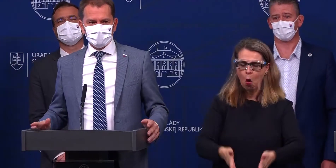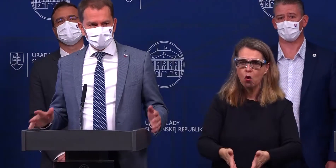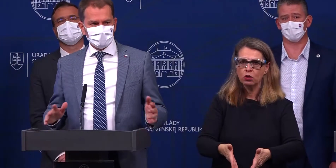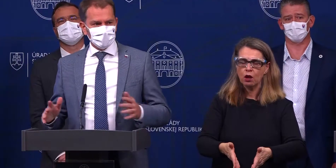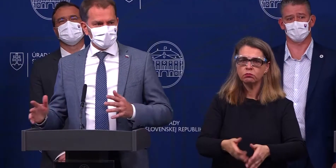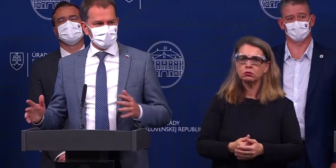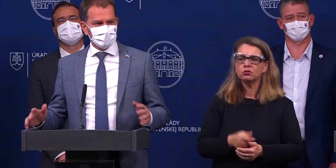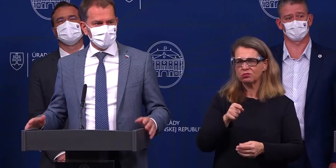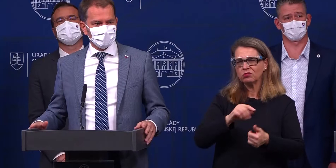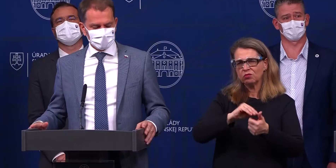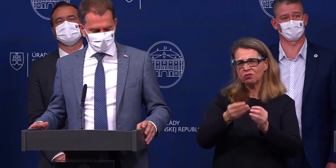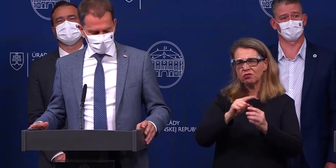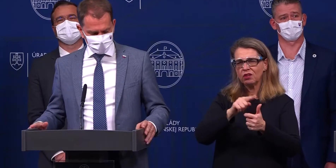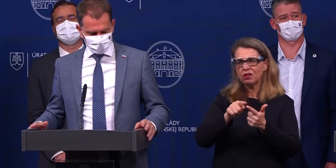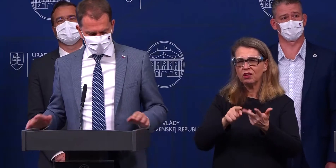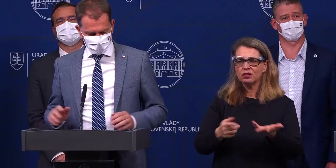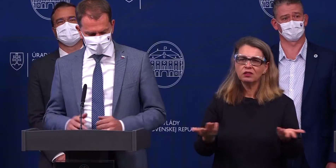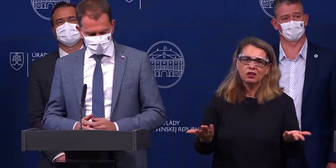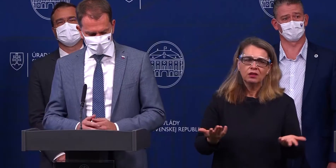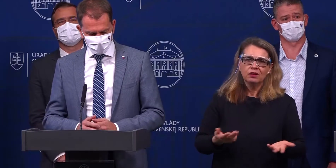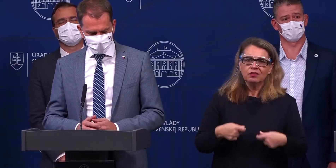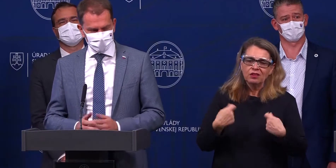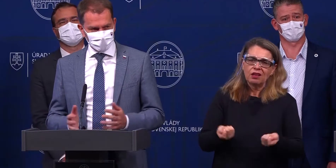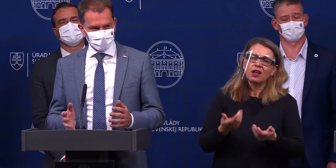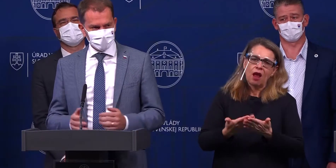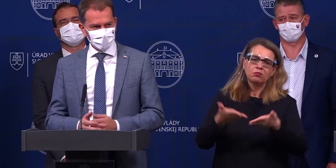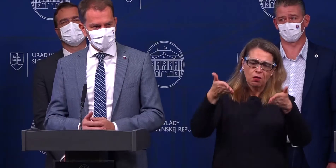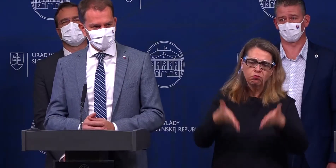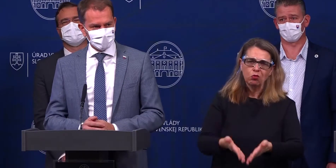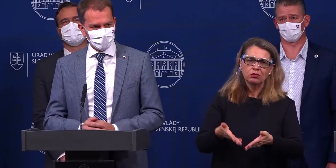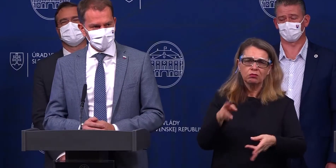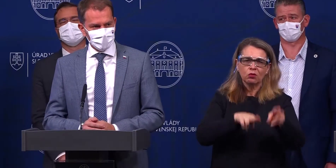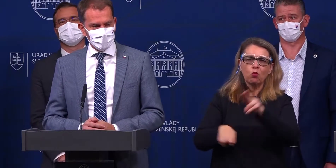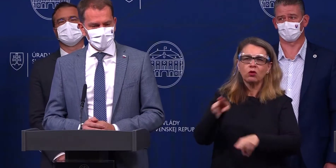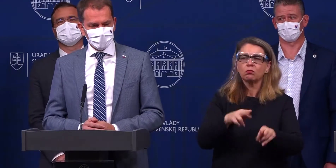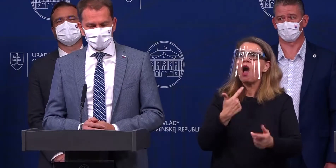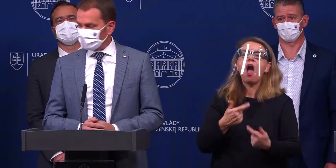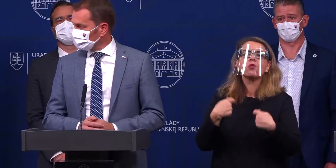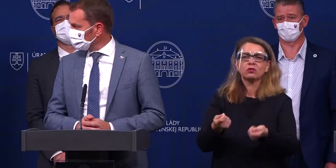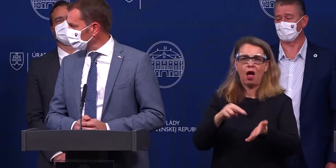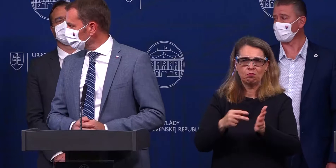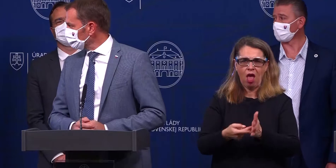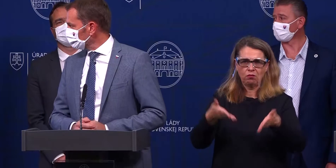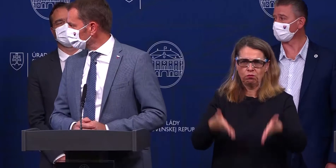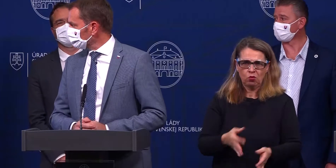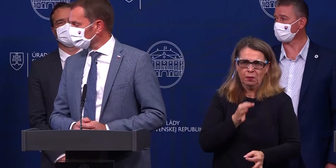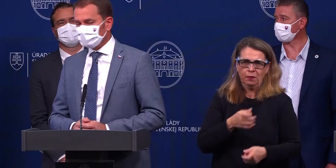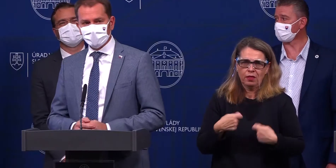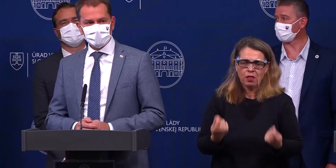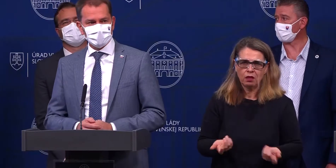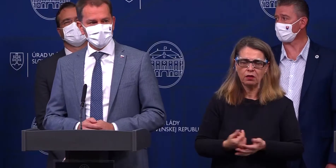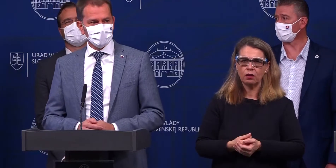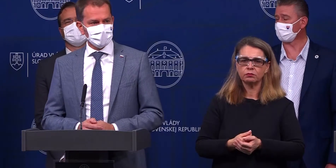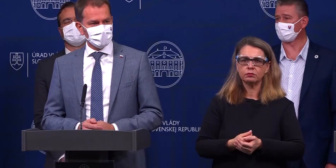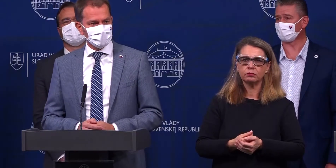To sú udalosti niektoré, ktoré nemáme vždy úplne pod kontrolou a je dobré, aby sa udiali. V tom prípade v podstate